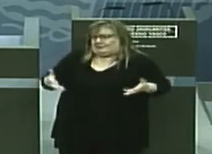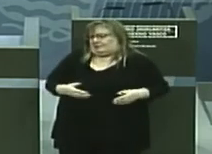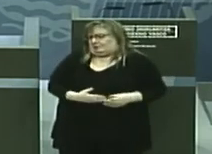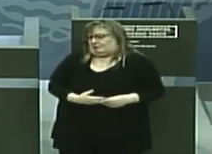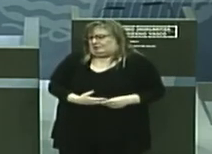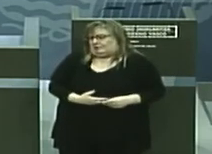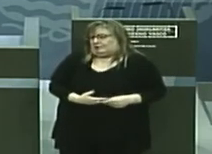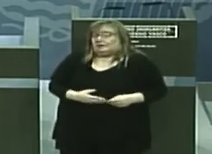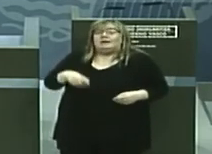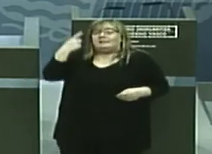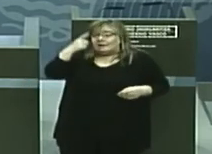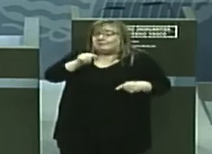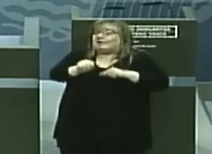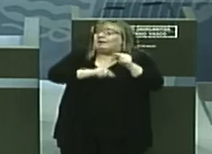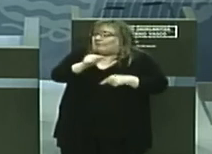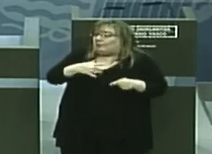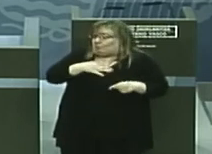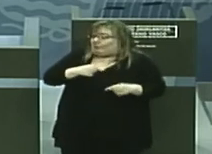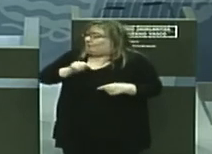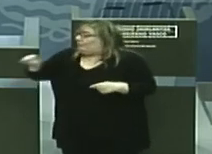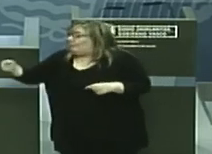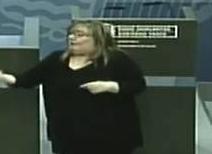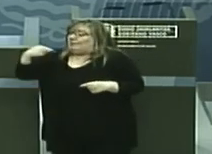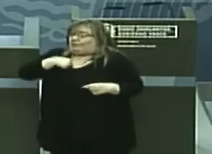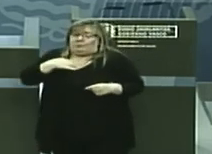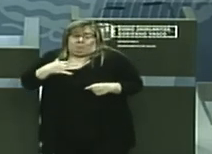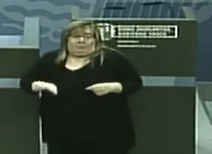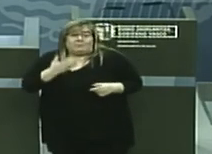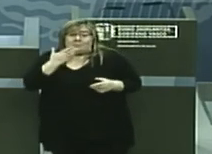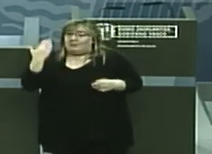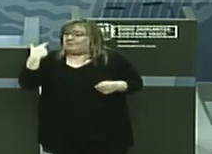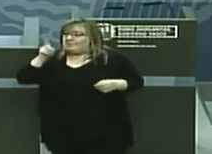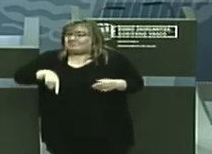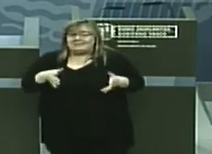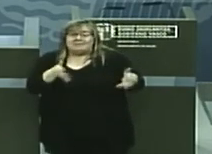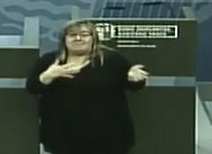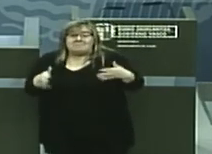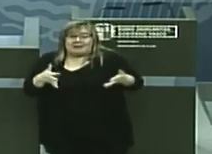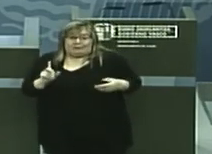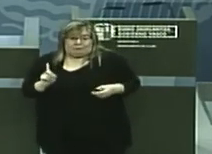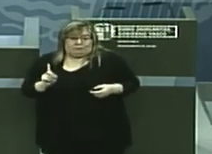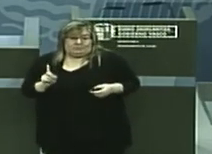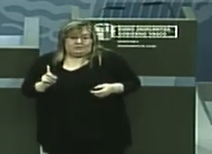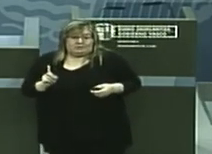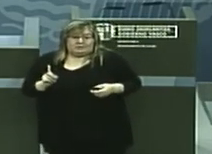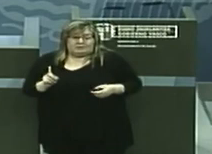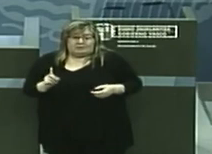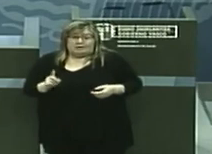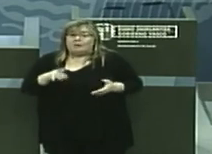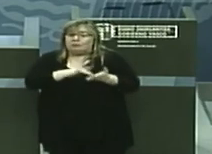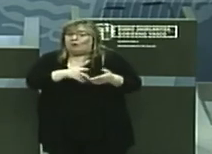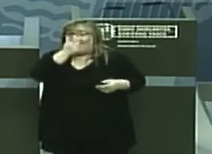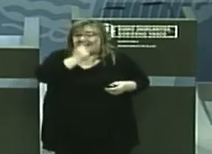coinfección sabemos que es posible porque durante el mes de marzo tuvimos personas que tenían simultáneamente